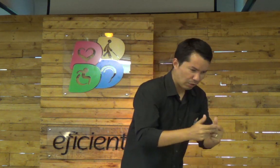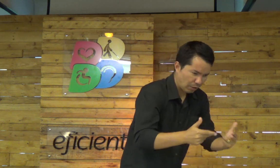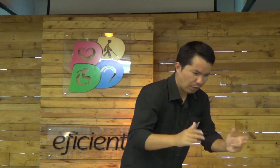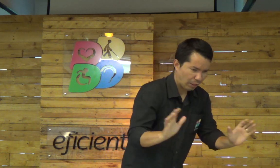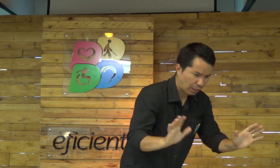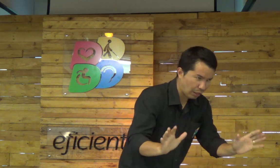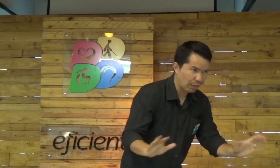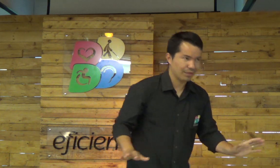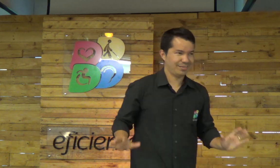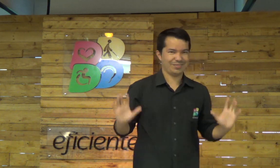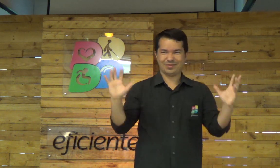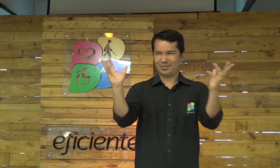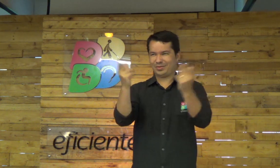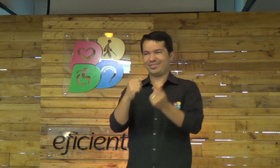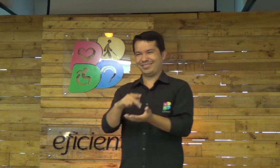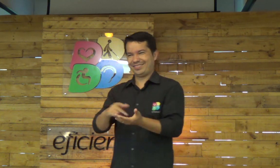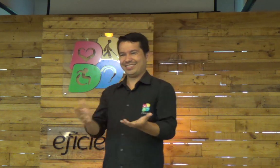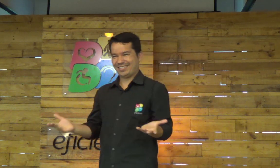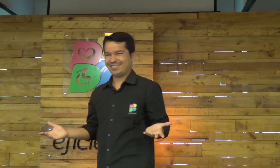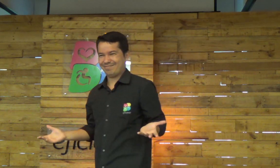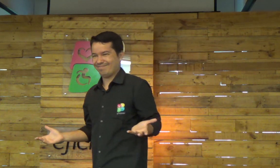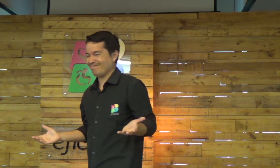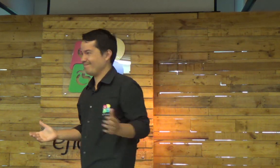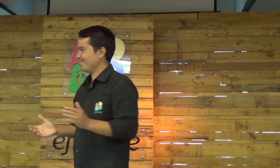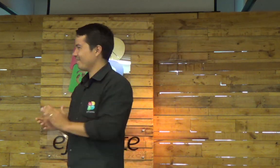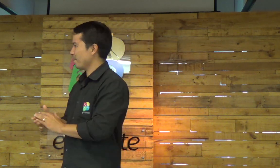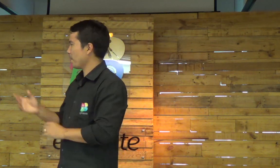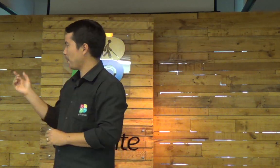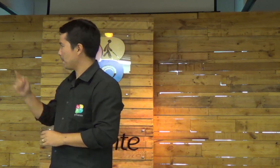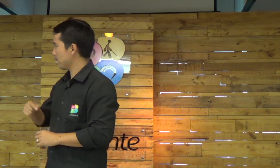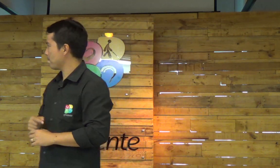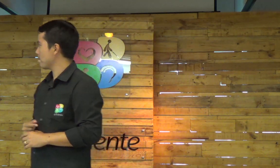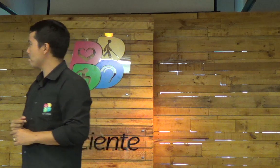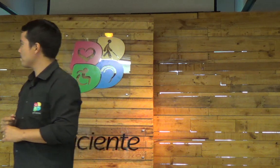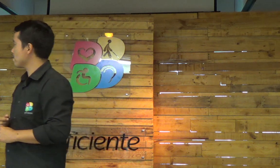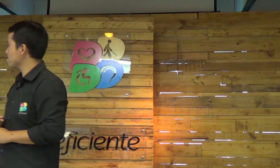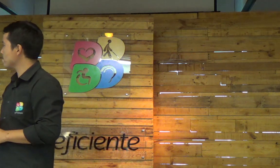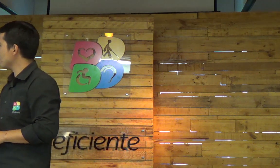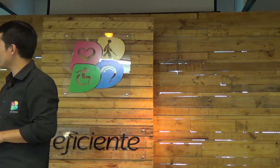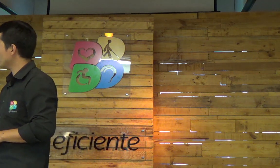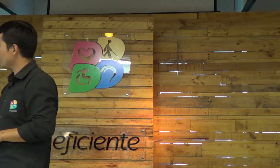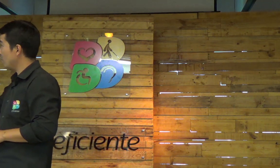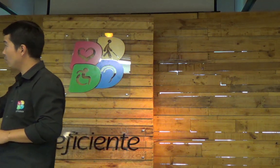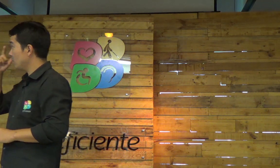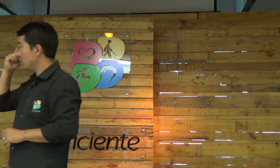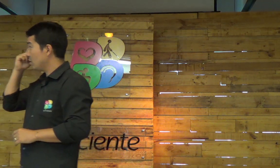Então, o povo ali, eles adoravam outros deuses, mas não confiavam realmente no Deus poderoso.